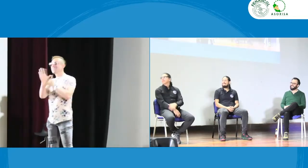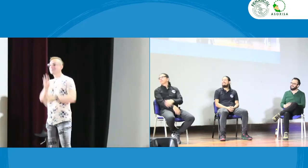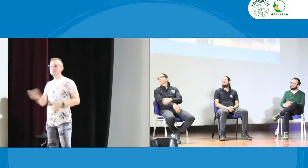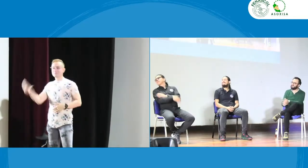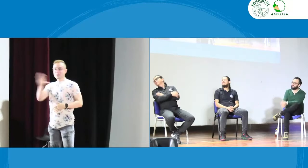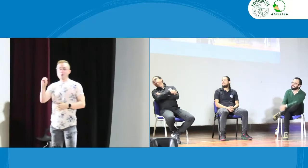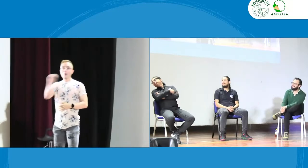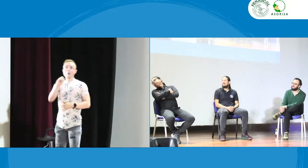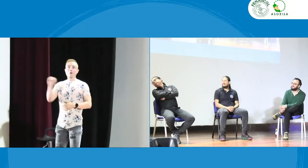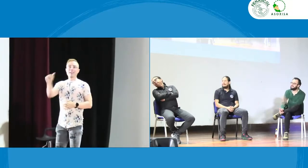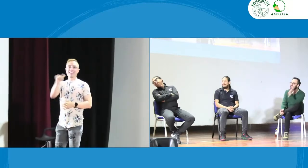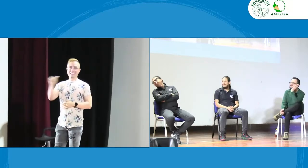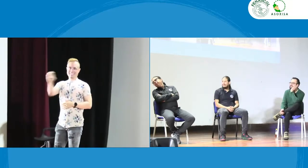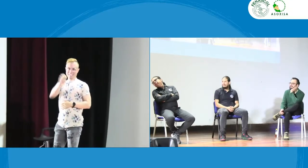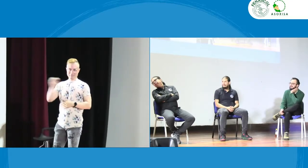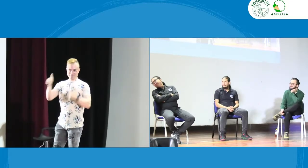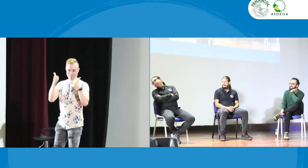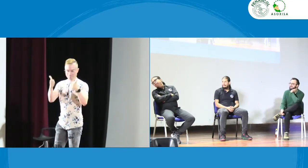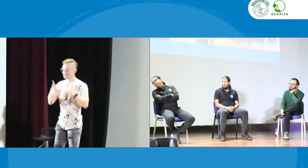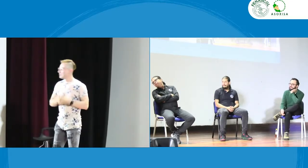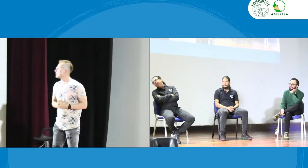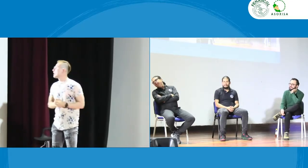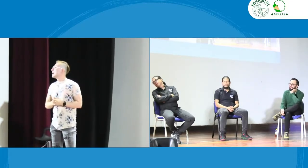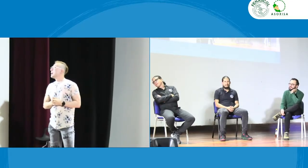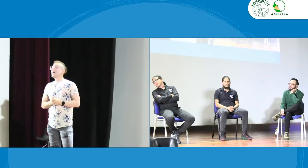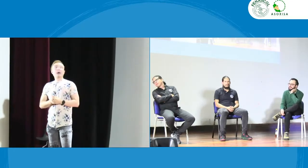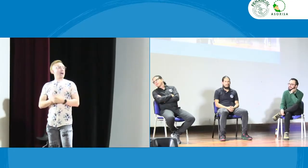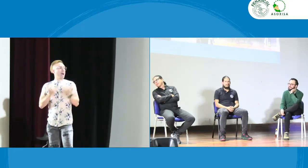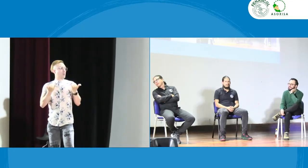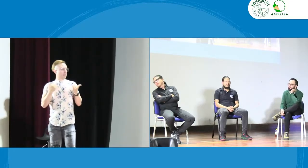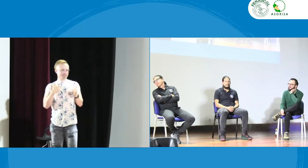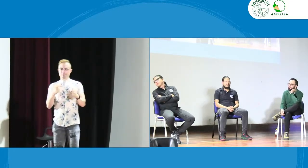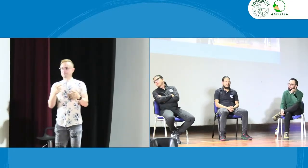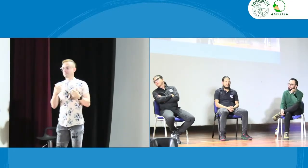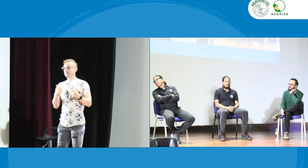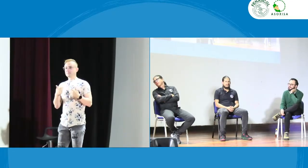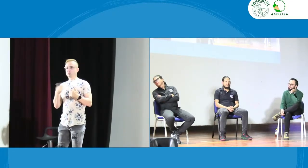un saludo saludo para todos chicos y chicas espero que estén muy bien